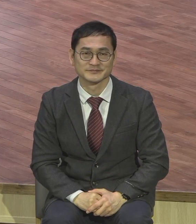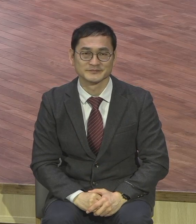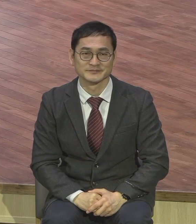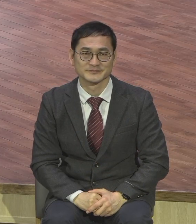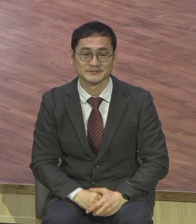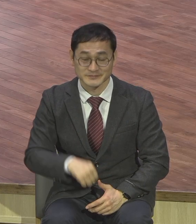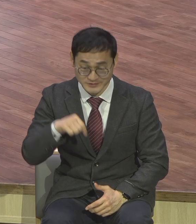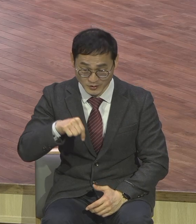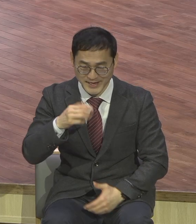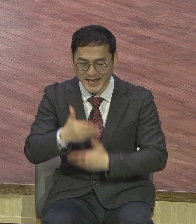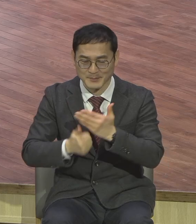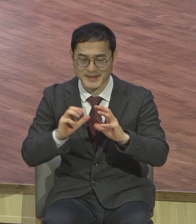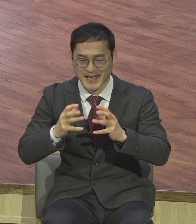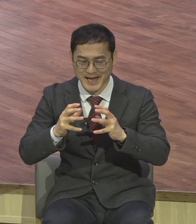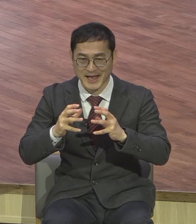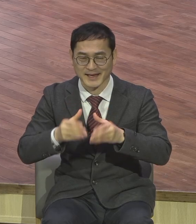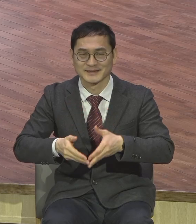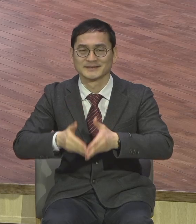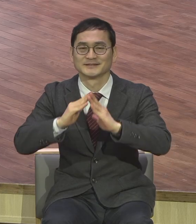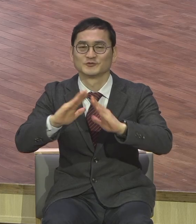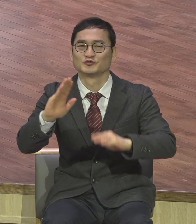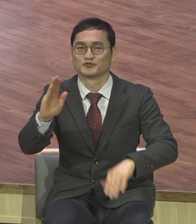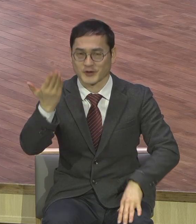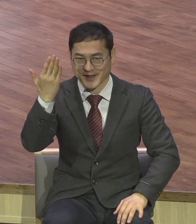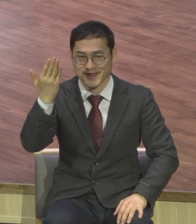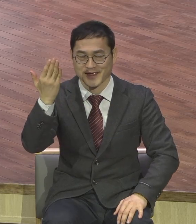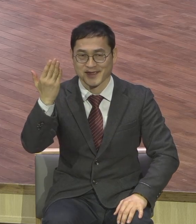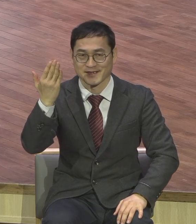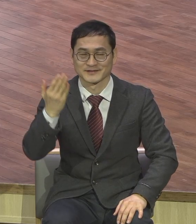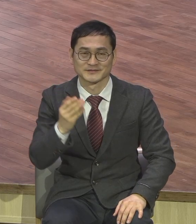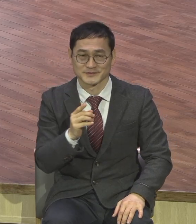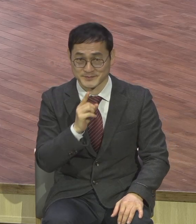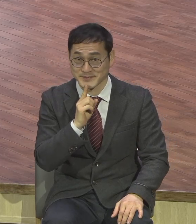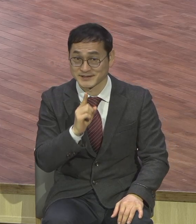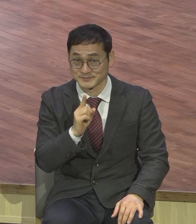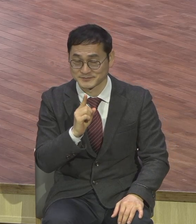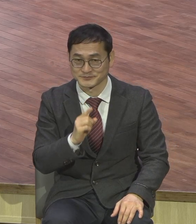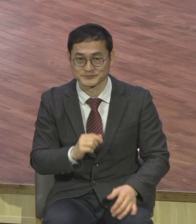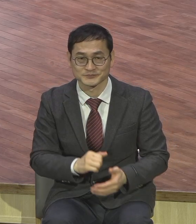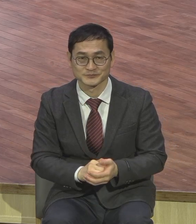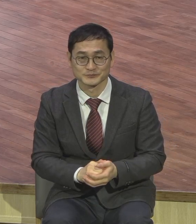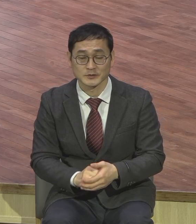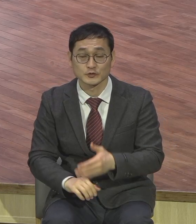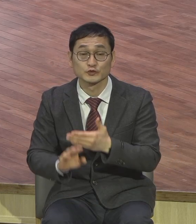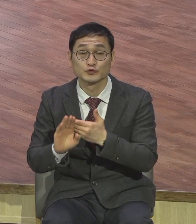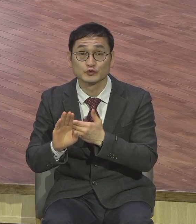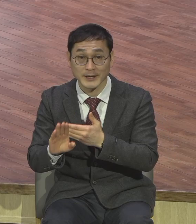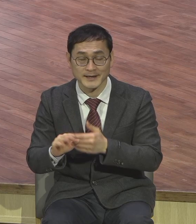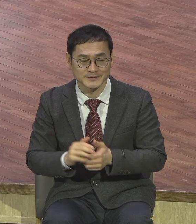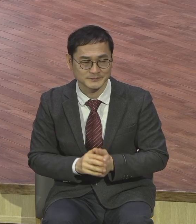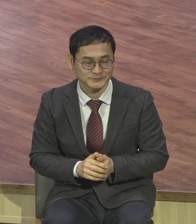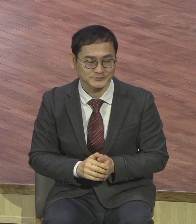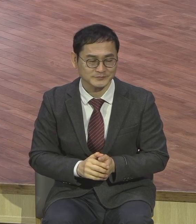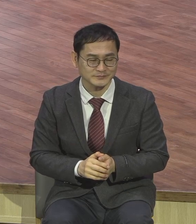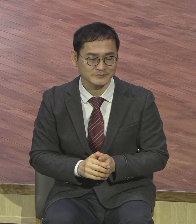나라가 임한다 라는 사실을 강조했습니다 그러고 난 후에 나와 함께 아니한